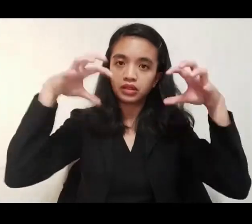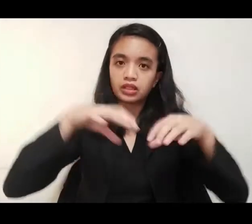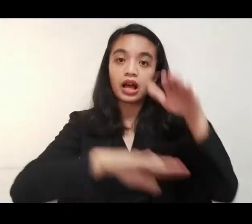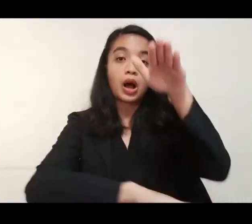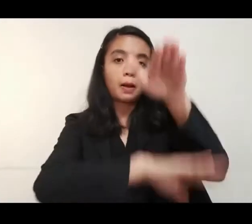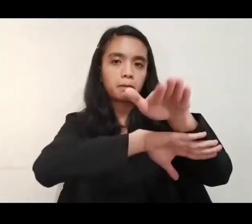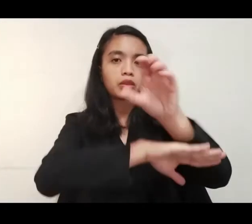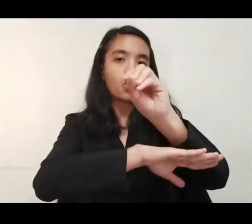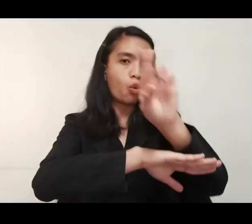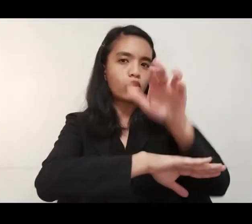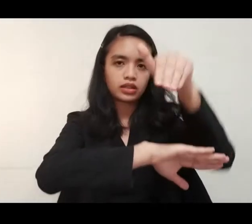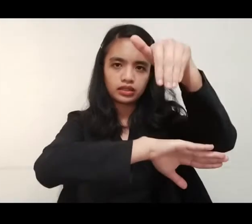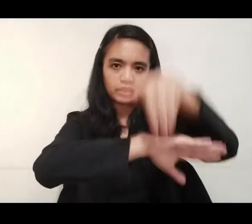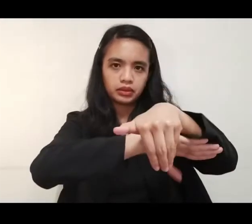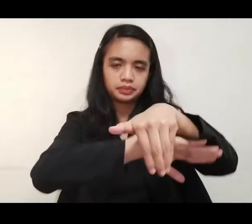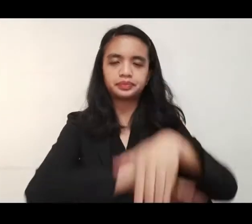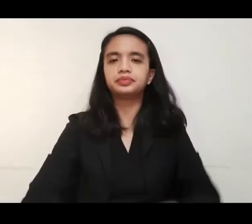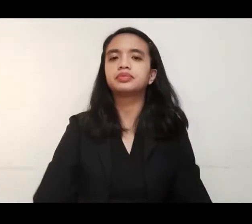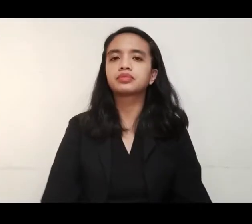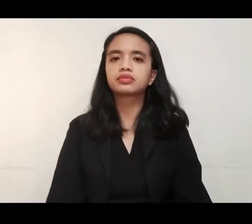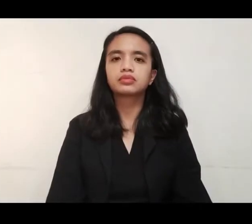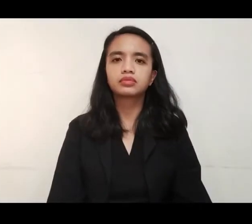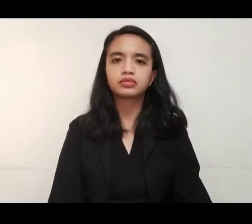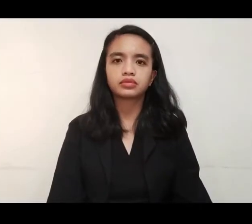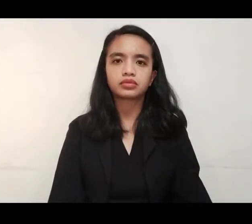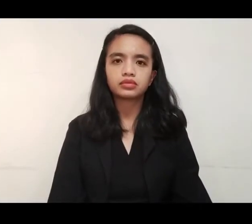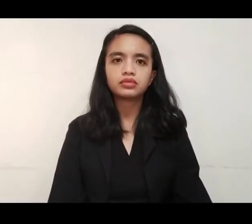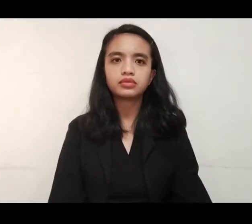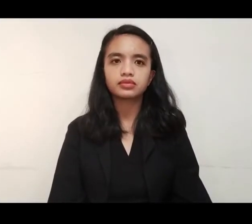pag-ulan tuwing hapon o gabi.